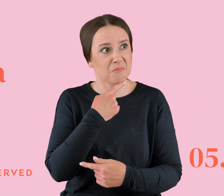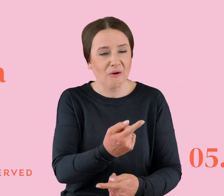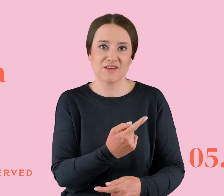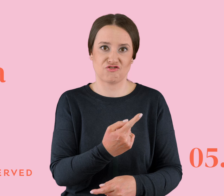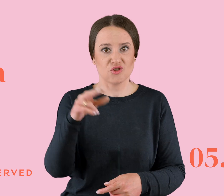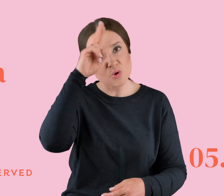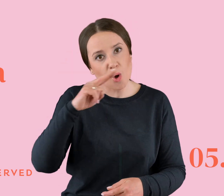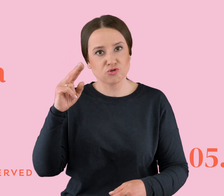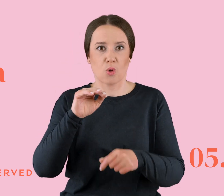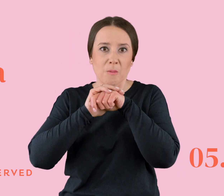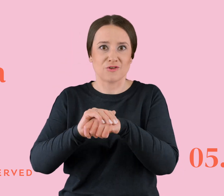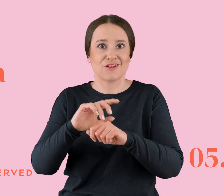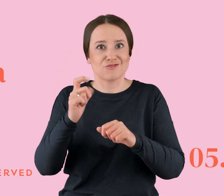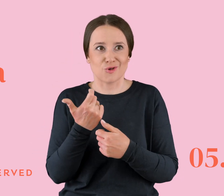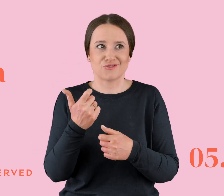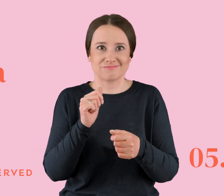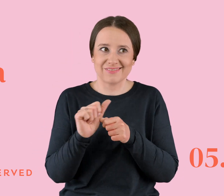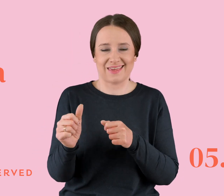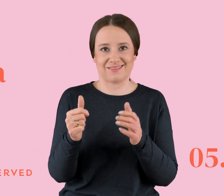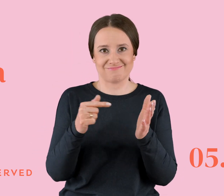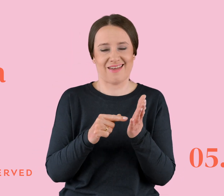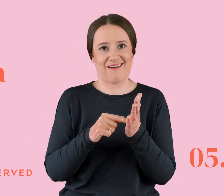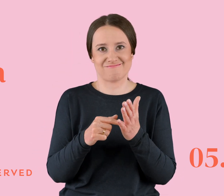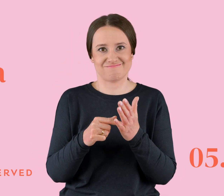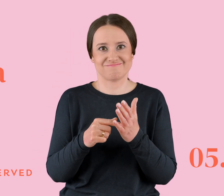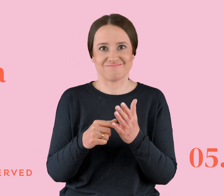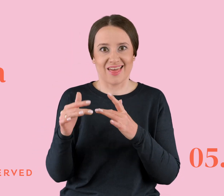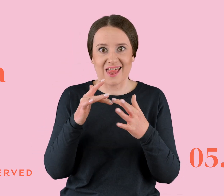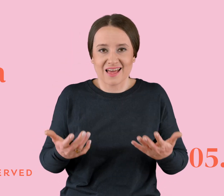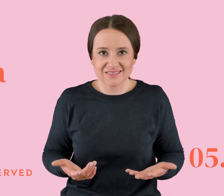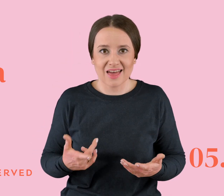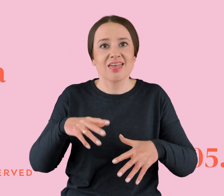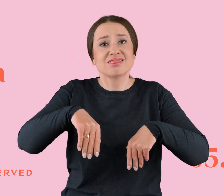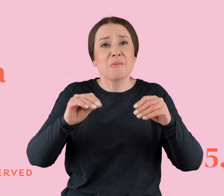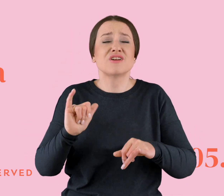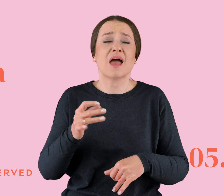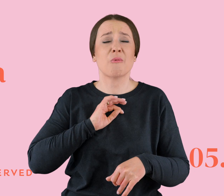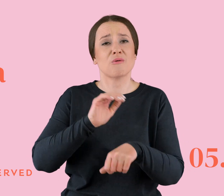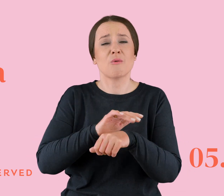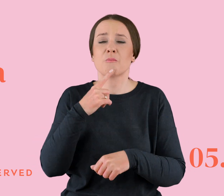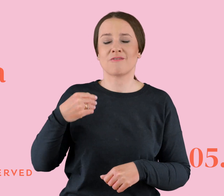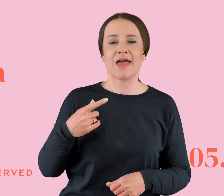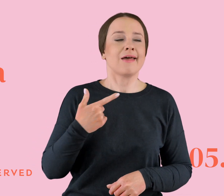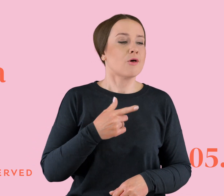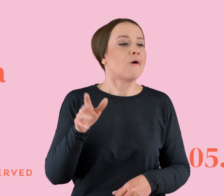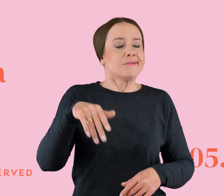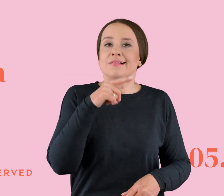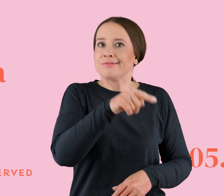weszło. Na początku, jak mi znajomi mówili, stara, weź uważaj na tego typa, bo on to było manipuluje i wiecznie przez niego płaczesz,